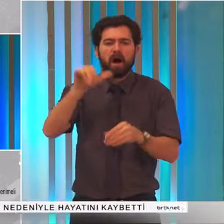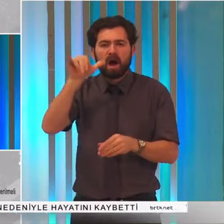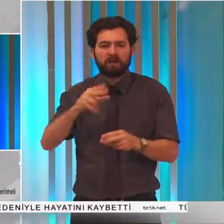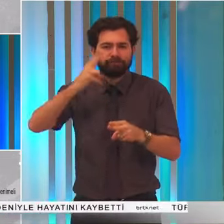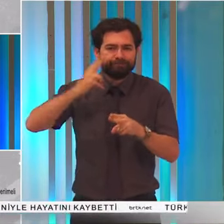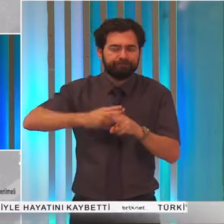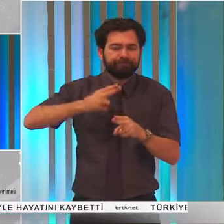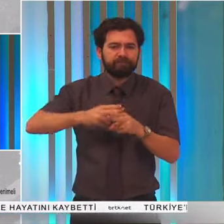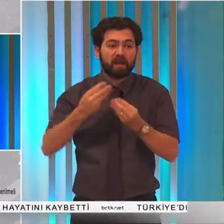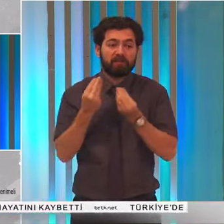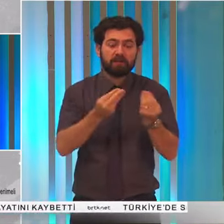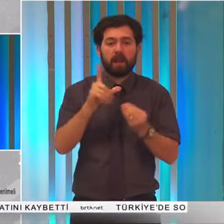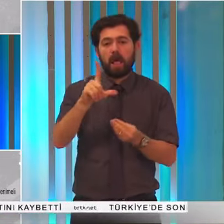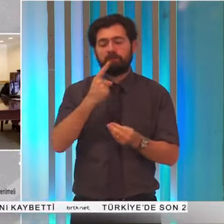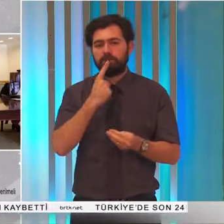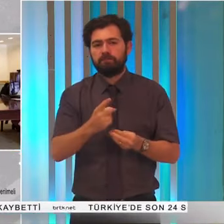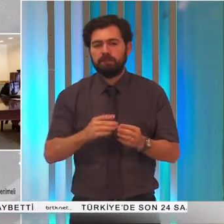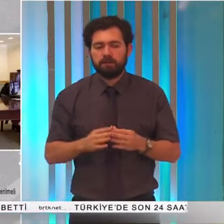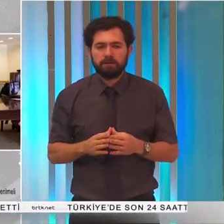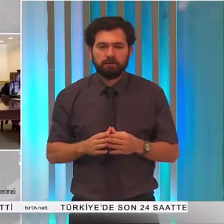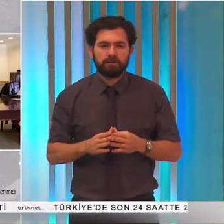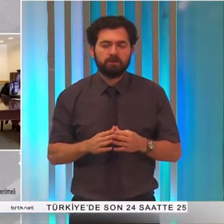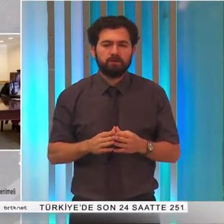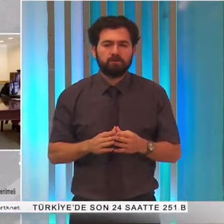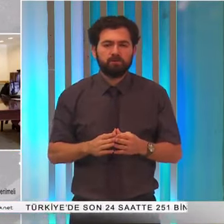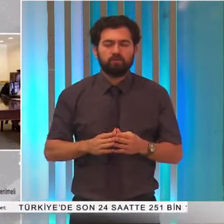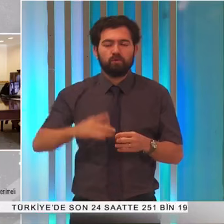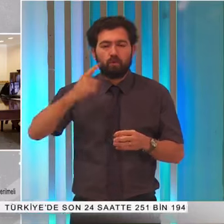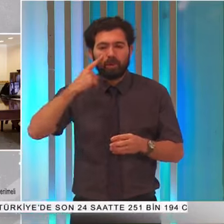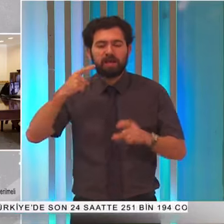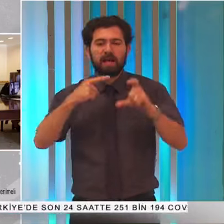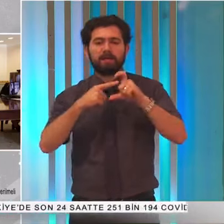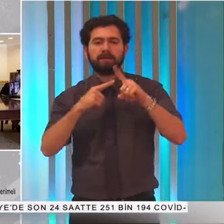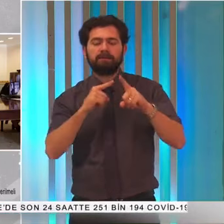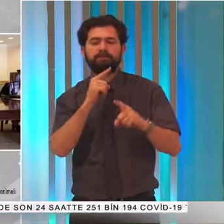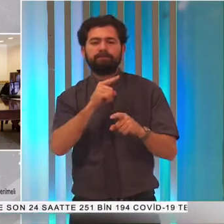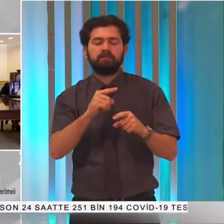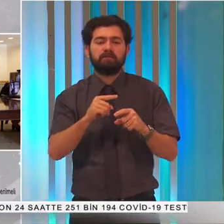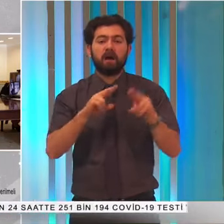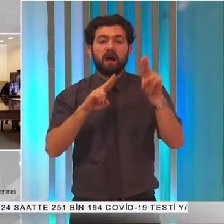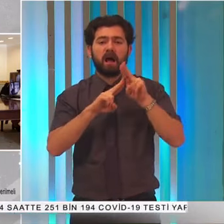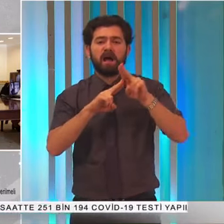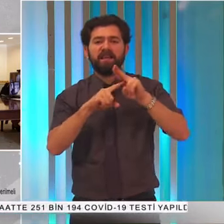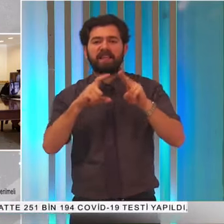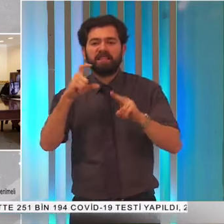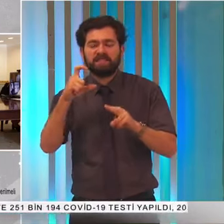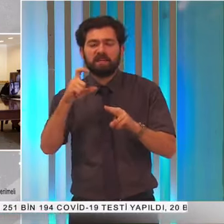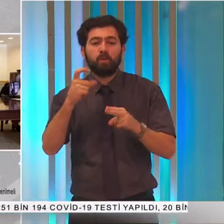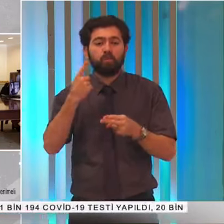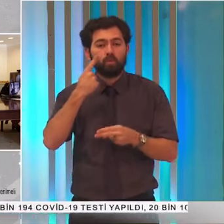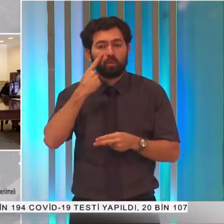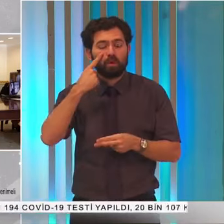verilmesi gerektiğini vurguladı. Cumhurbaşkanı Ersin Tatar, Kuzey Kıbrıs Türk Cumhuriyeti